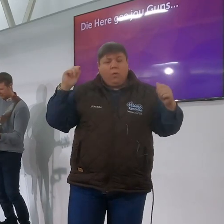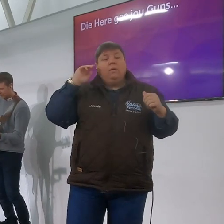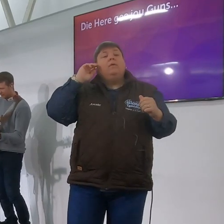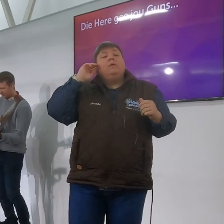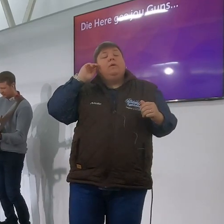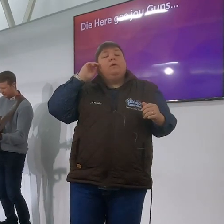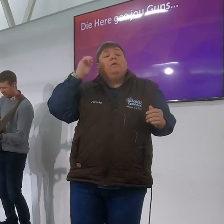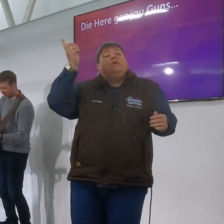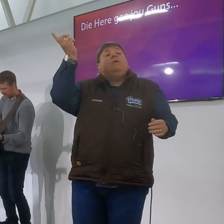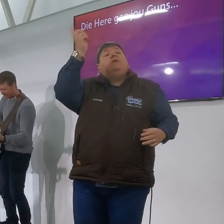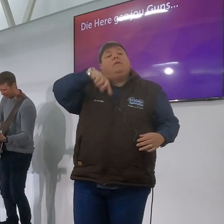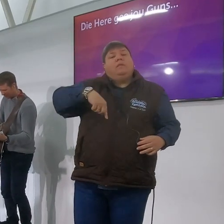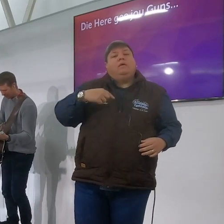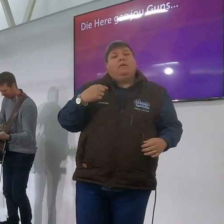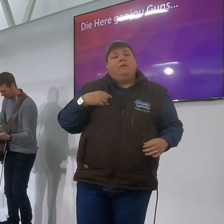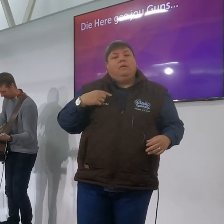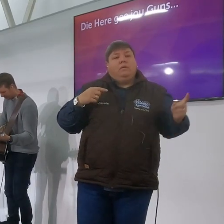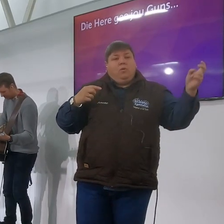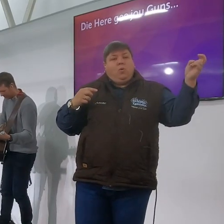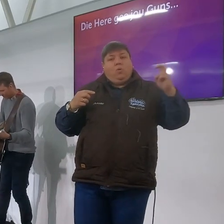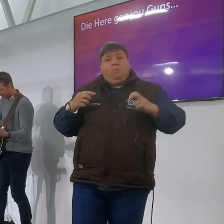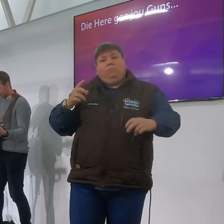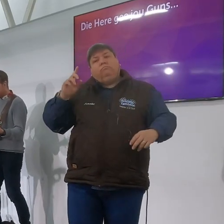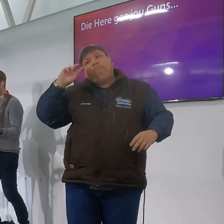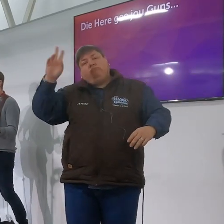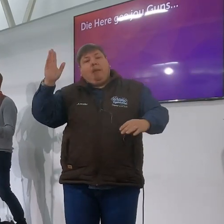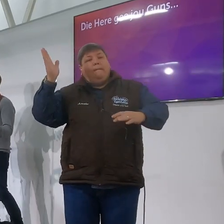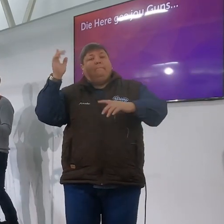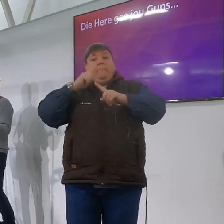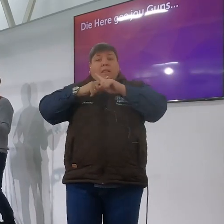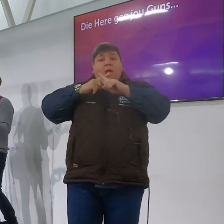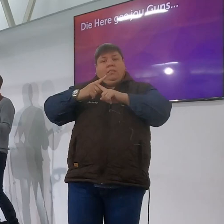het het met een groot predikant gepraat